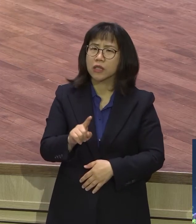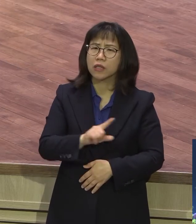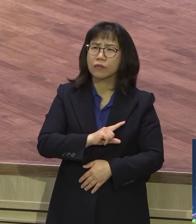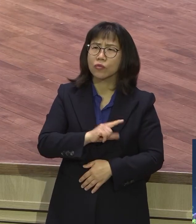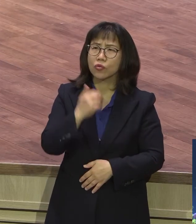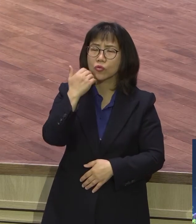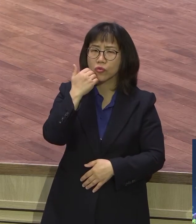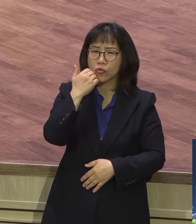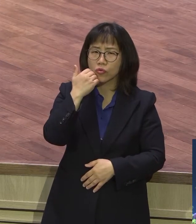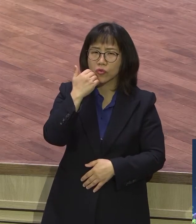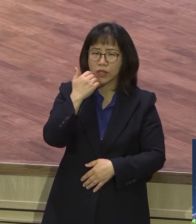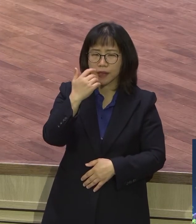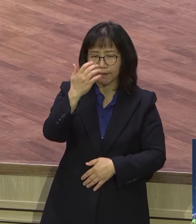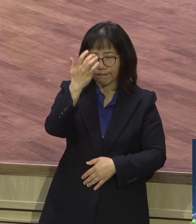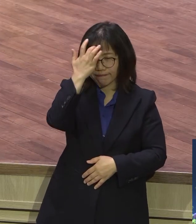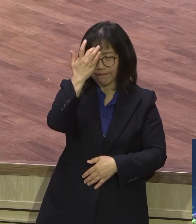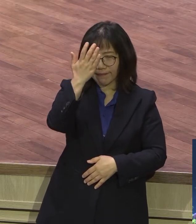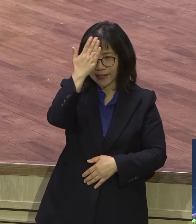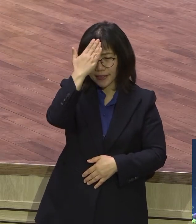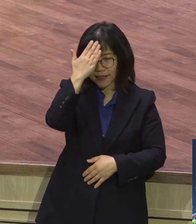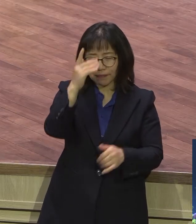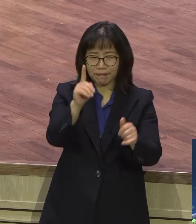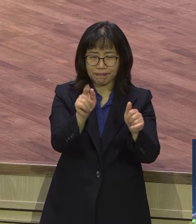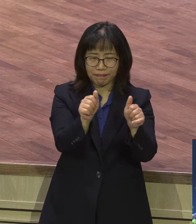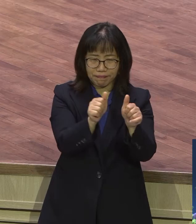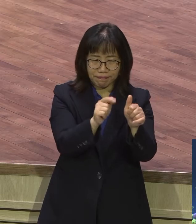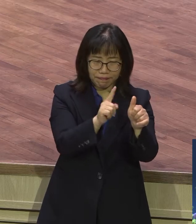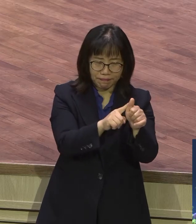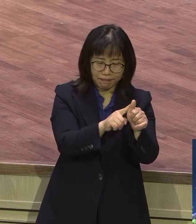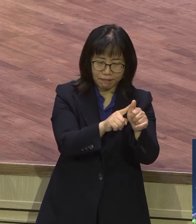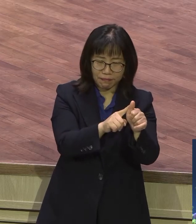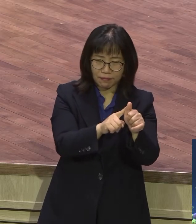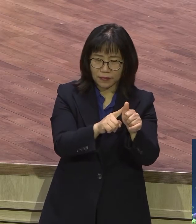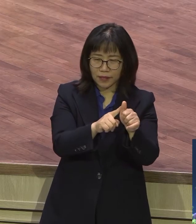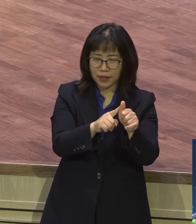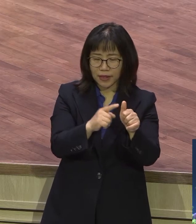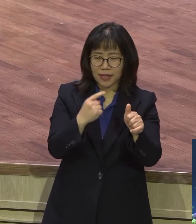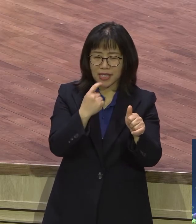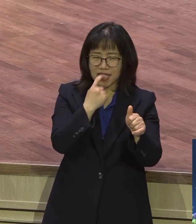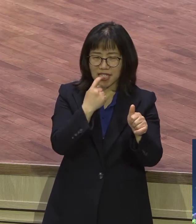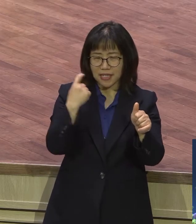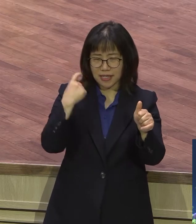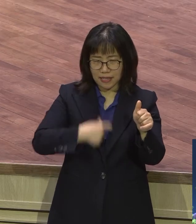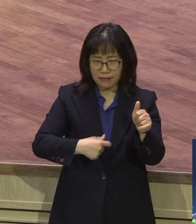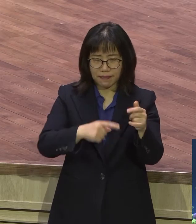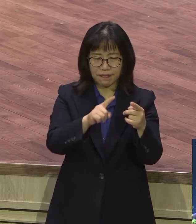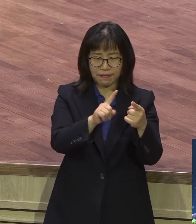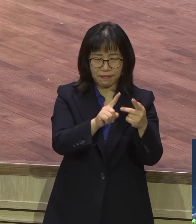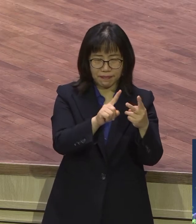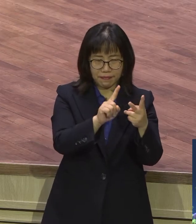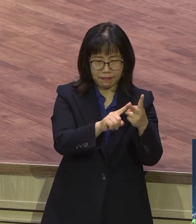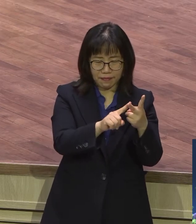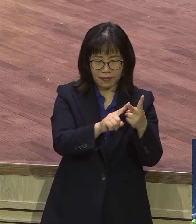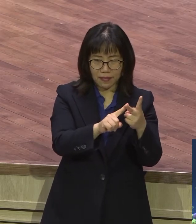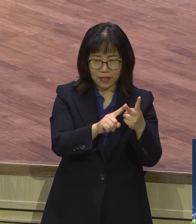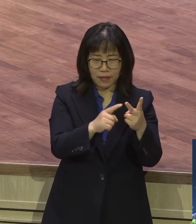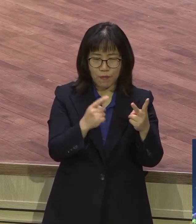선임, 그 다음에 신부, 목사 셋이 앉았어요. 셋이 앉았길래 내가